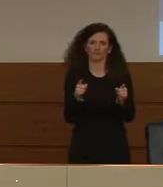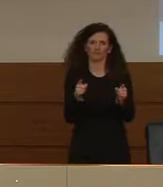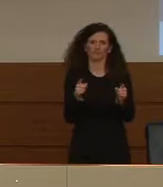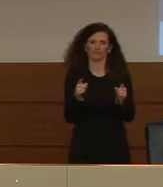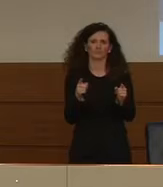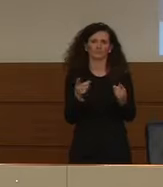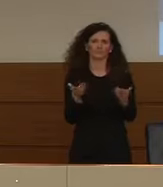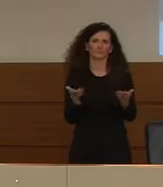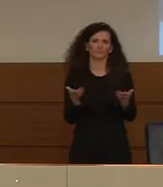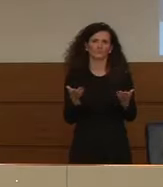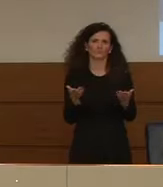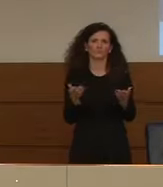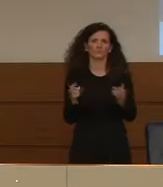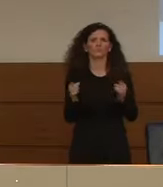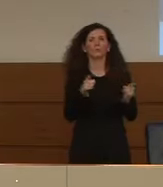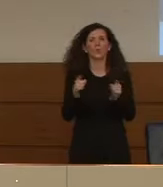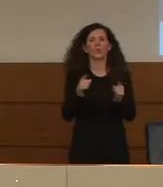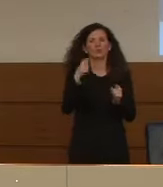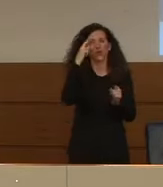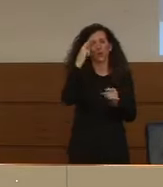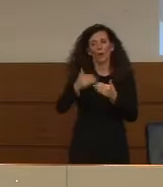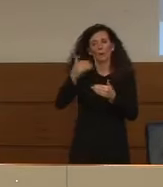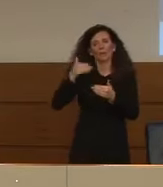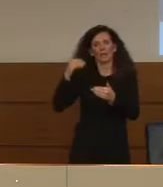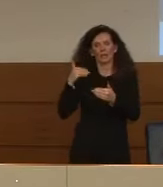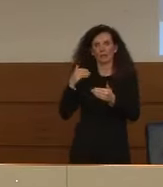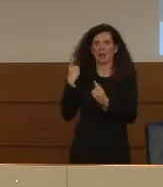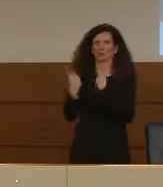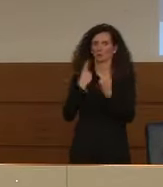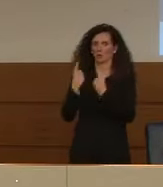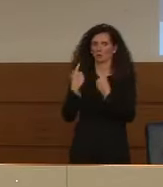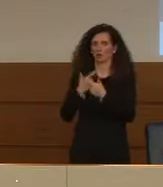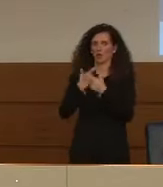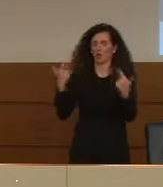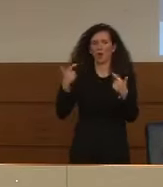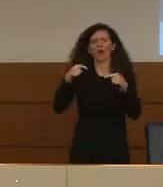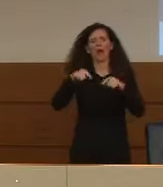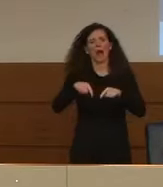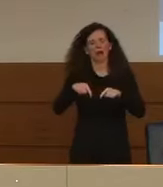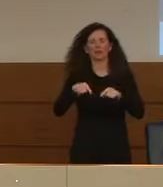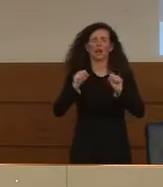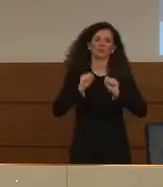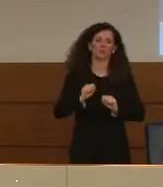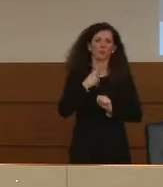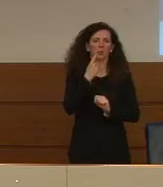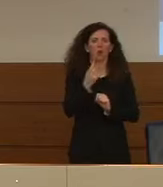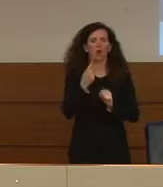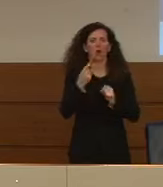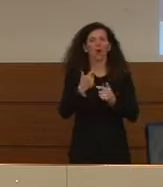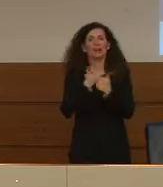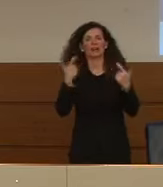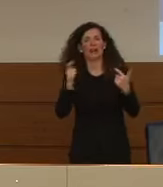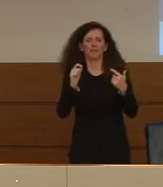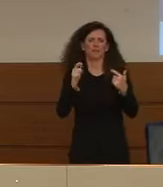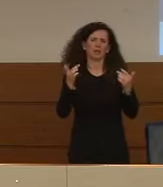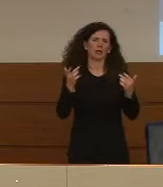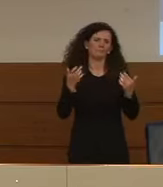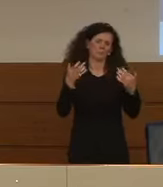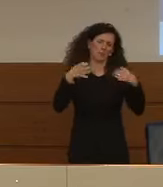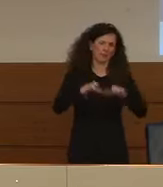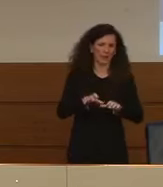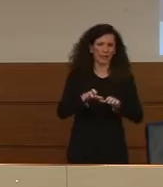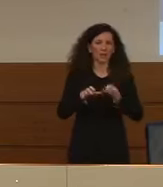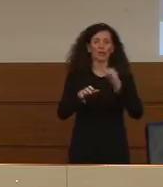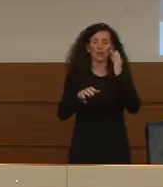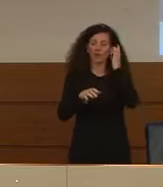momenti storici del nostro Paese. Il Dipartimento per le Libertà Civile e l'Immigrazione